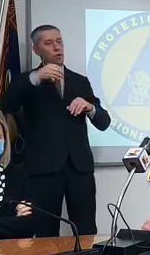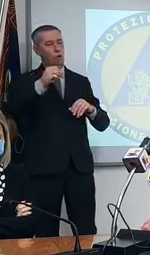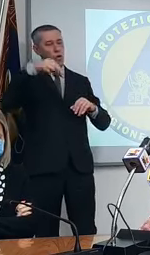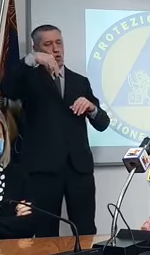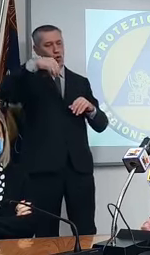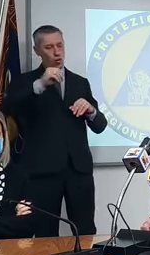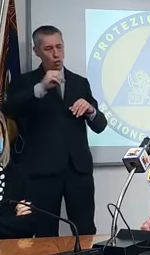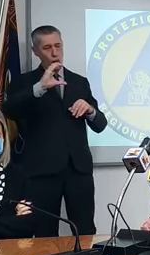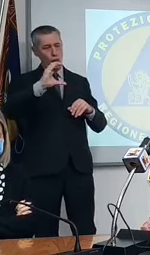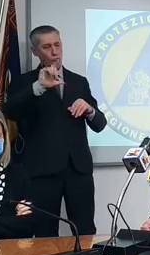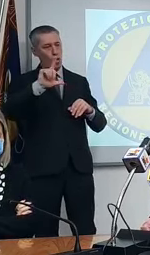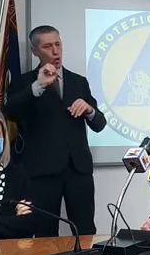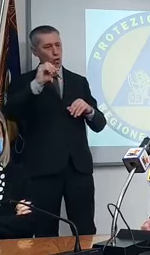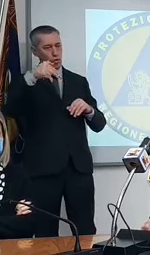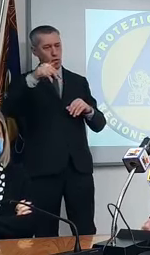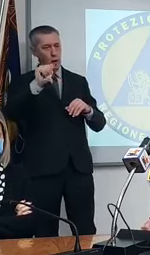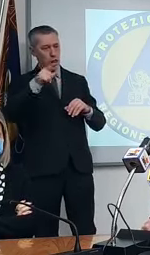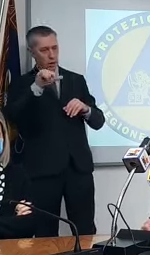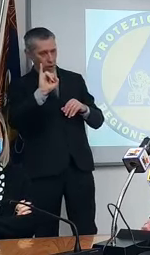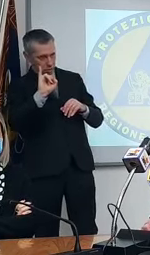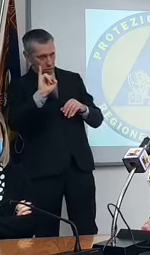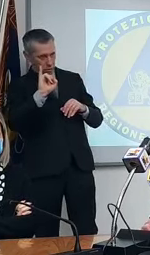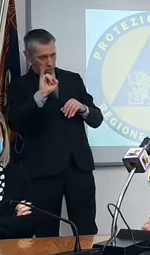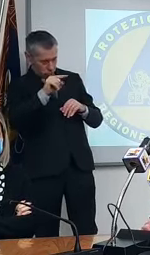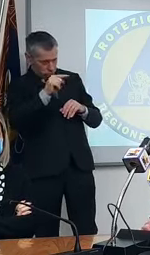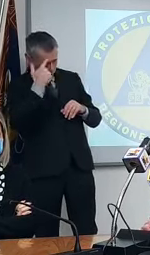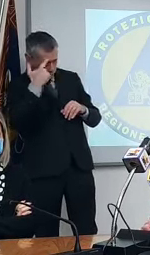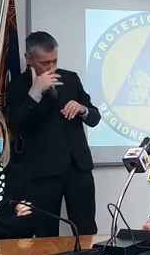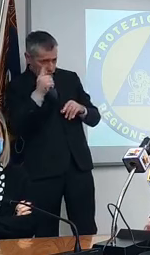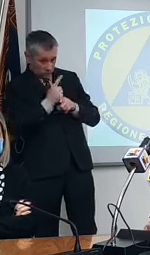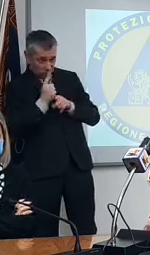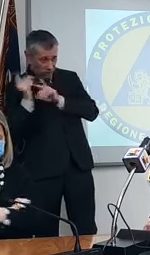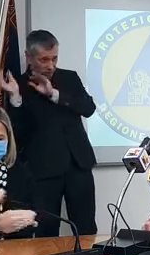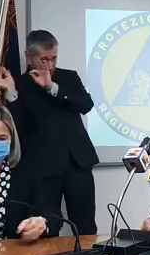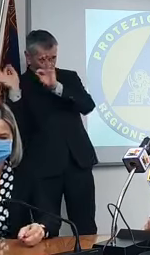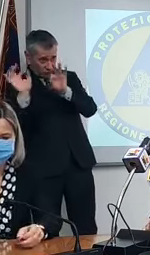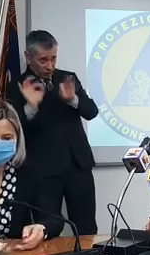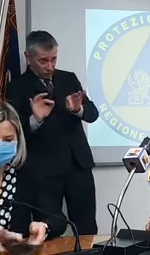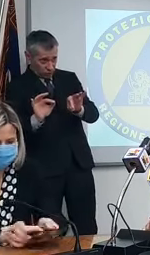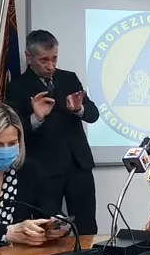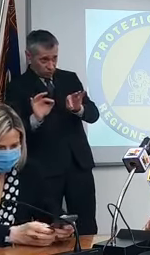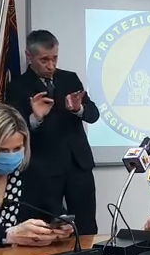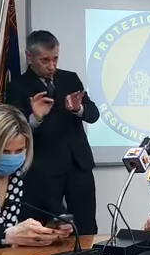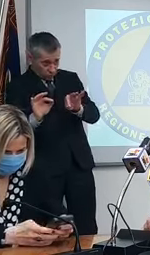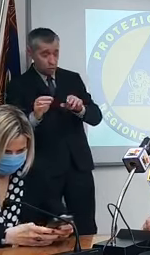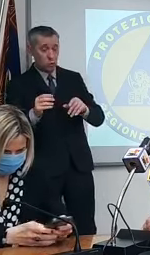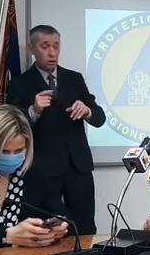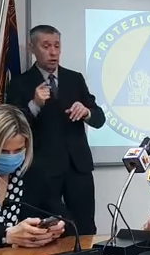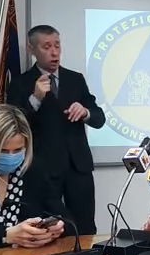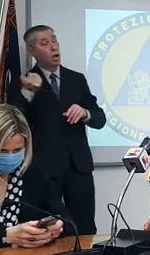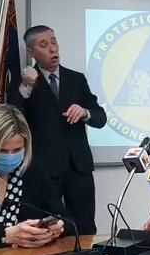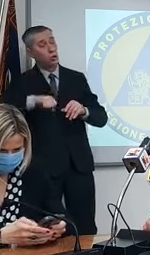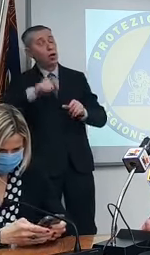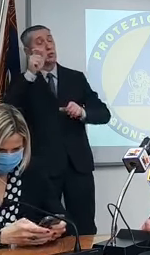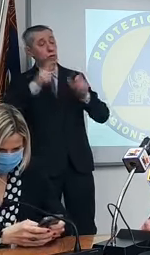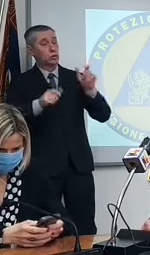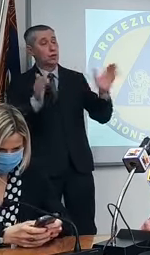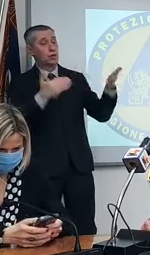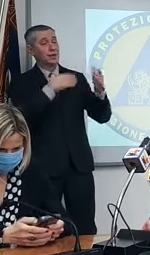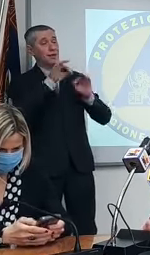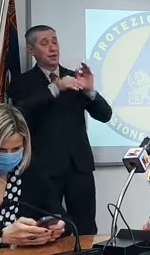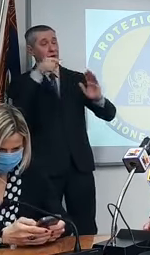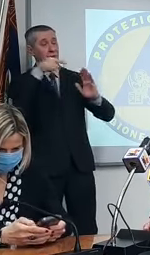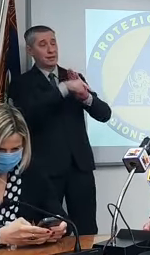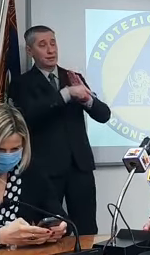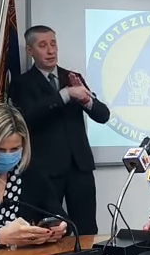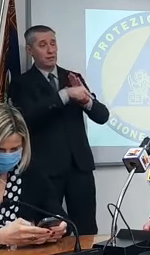che avevamo detto dovevano arrivare siccome si dice appunto ci sono ancora delle persone in terapia intensiva quello voleva